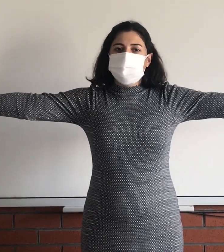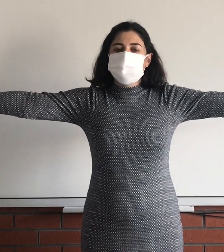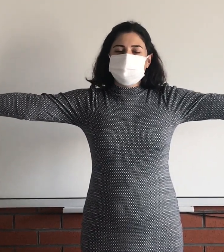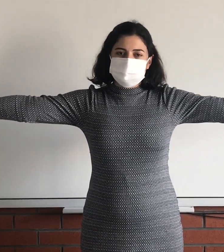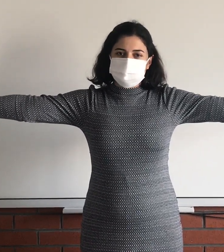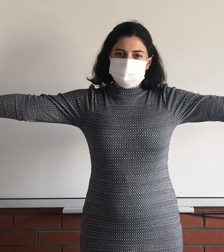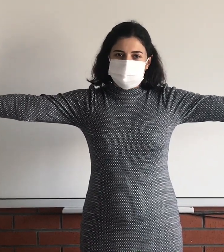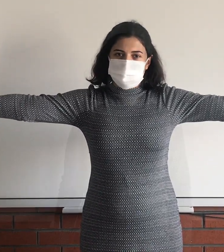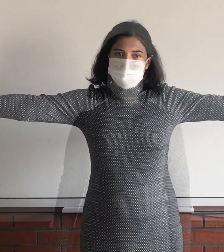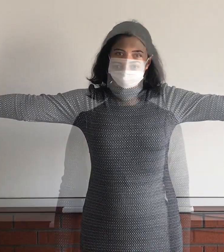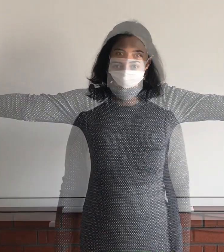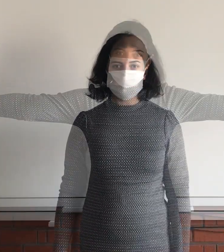hava dolacak.